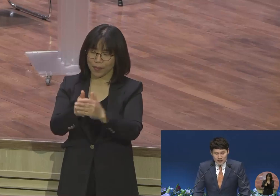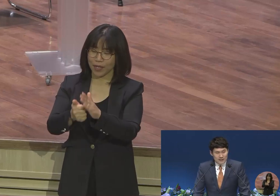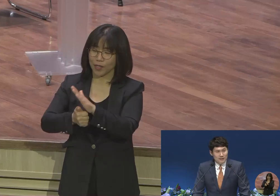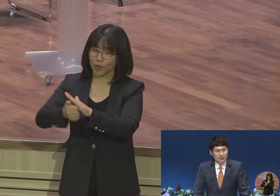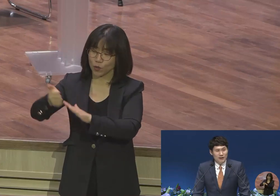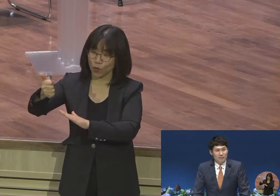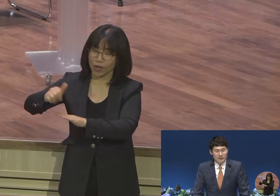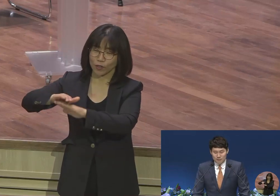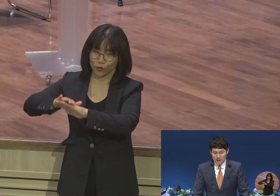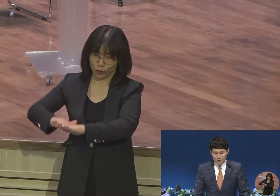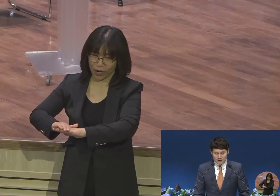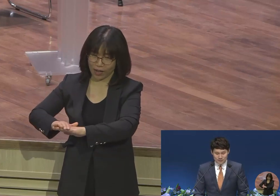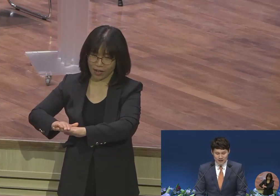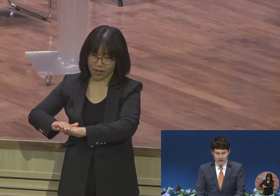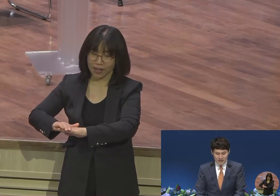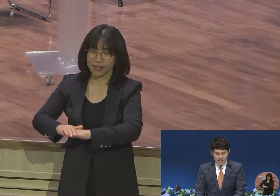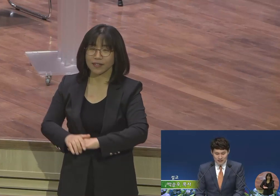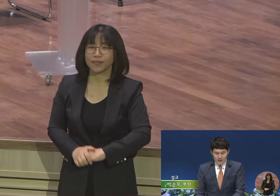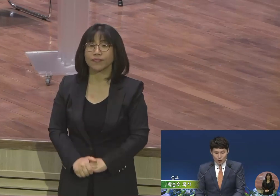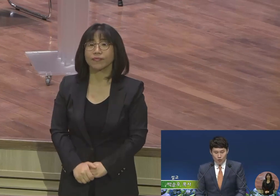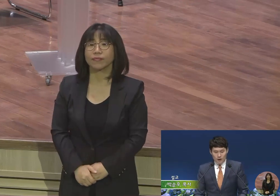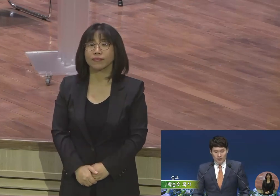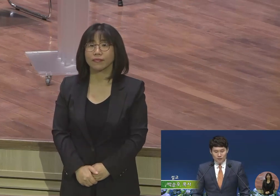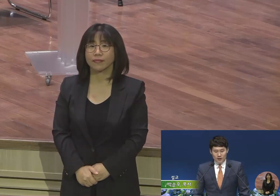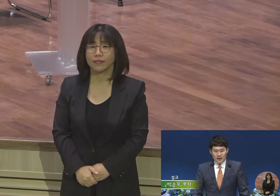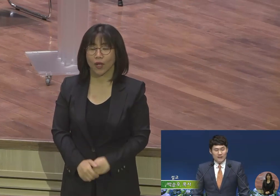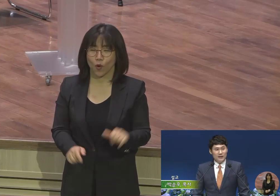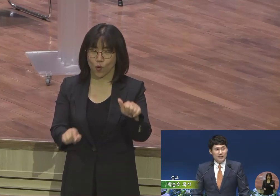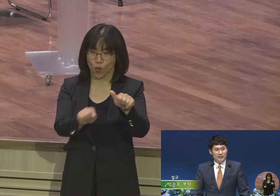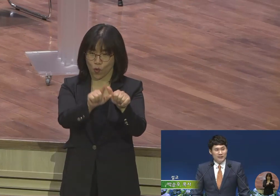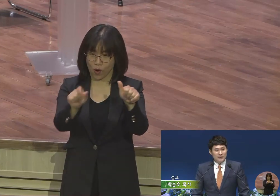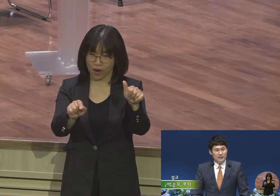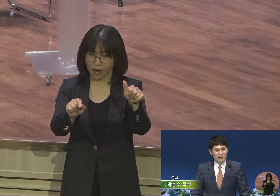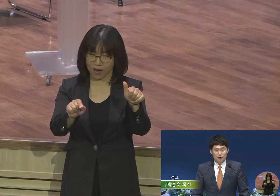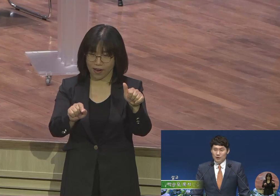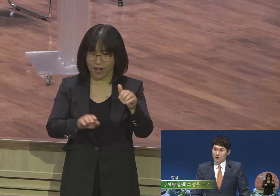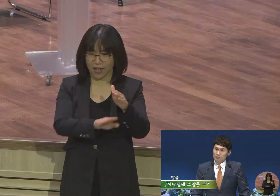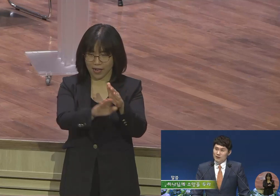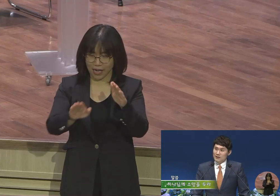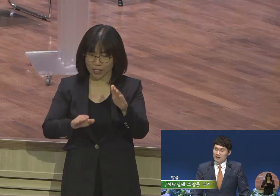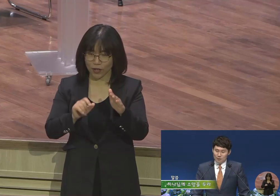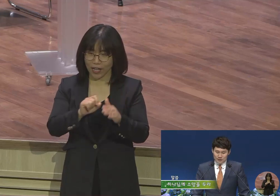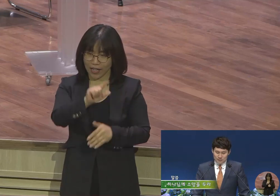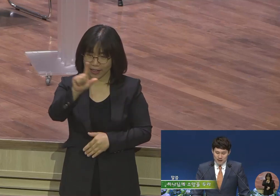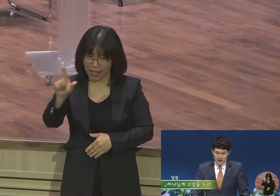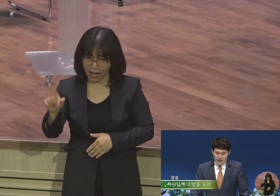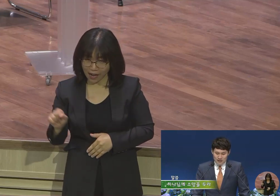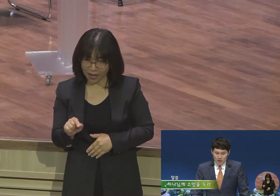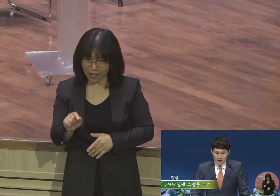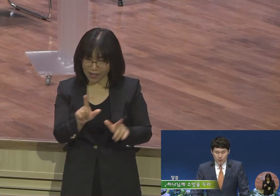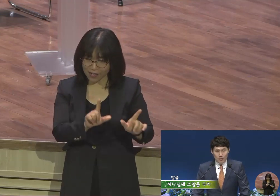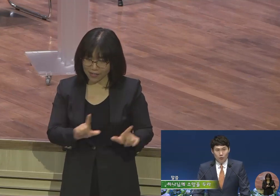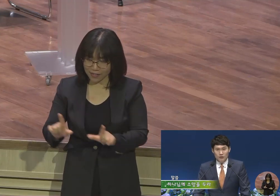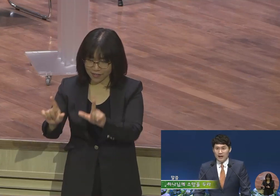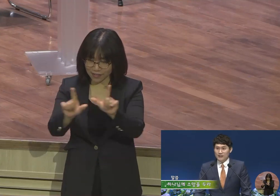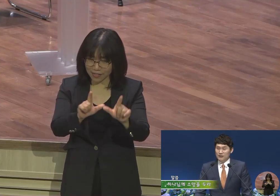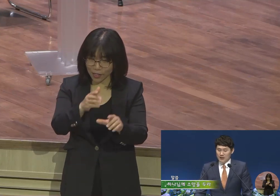같이 함께 말씀 나누겠습니다 5월 우리 가정의 달을 지금 저와 여러분들이 지나가고 있습니다 예원의 모든 가정들이